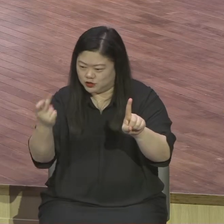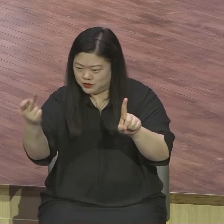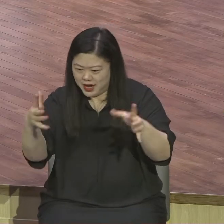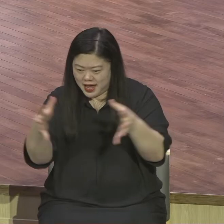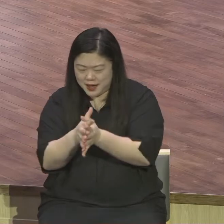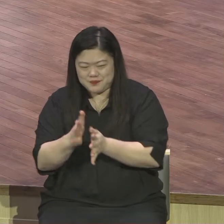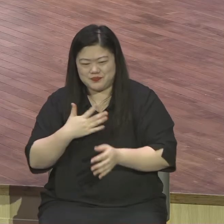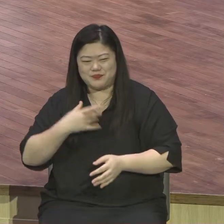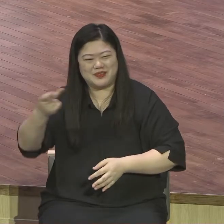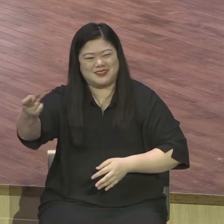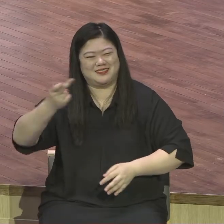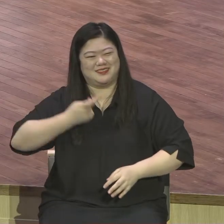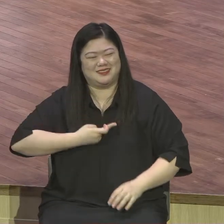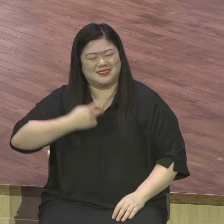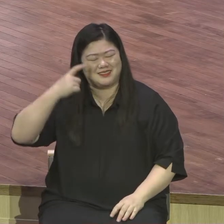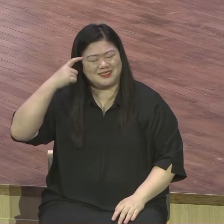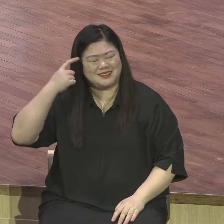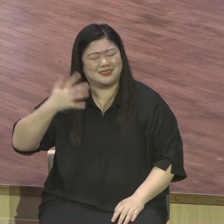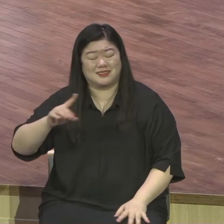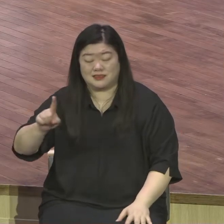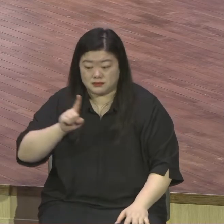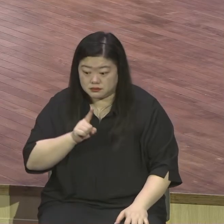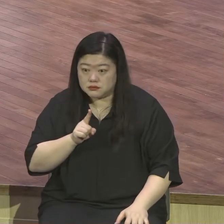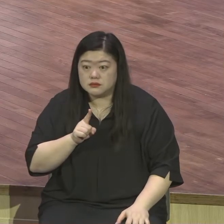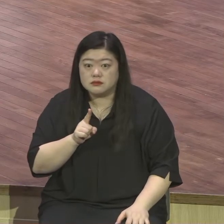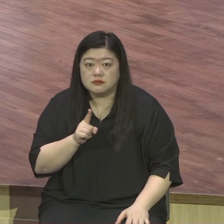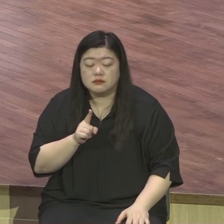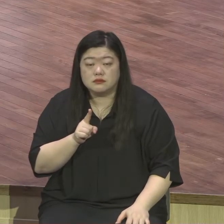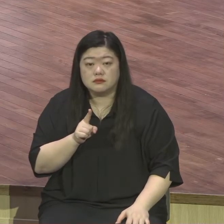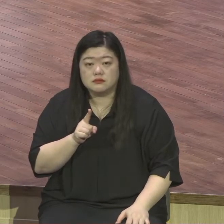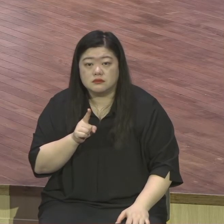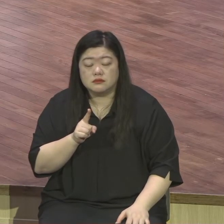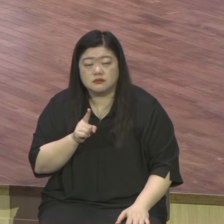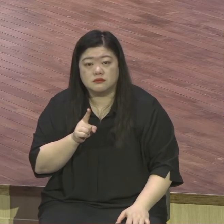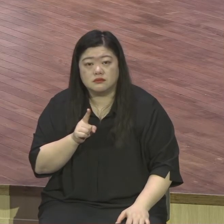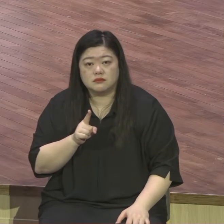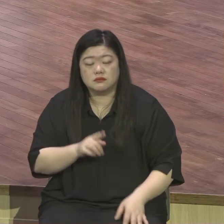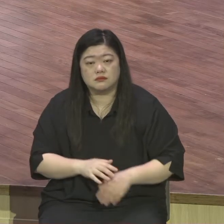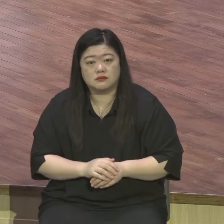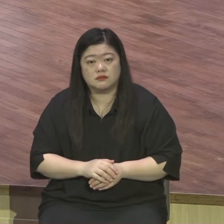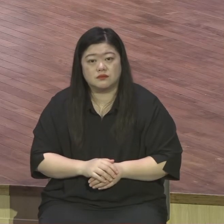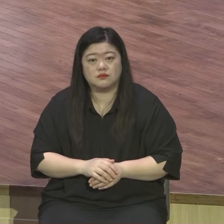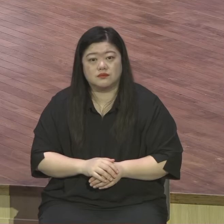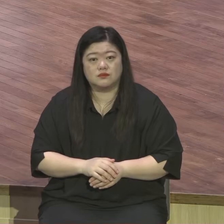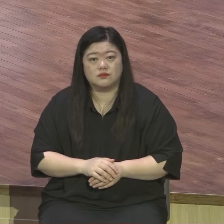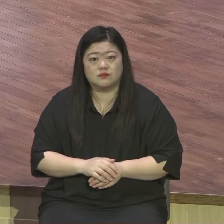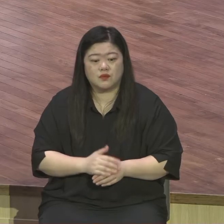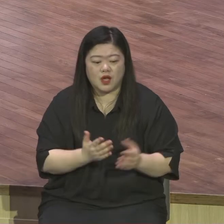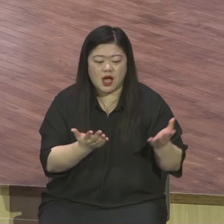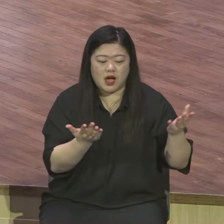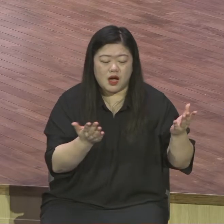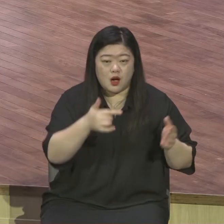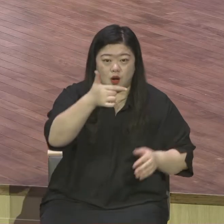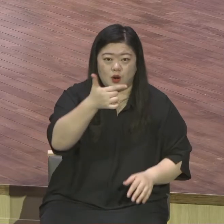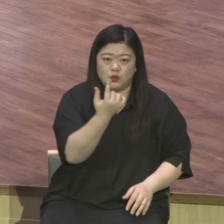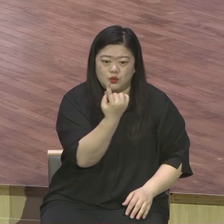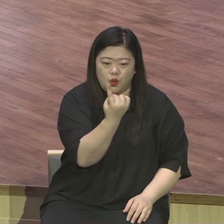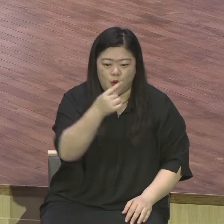지금 요즘으로 치자면 노사 갈등 노사 붕규죠